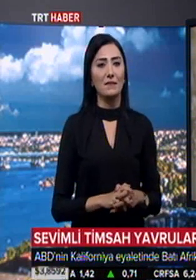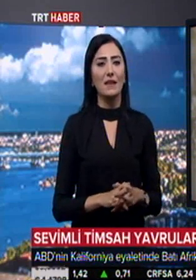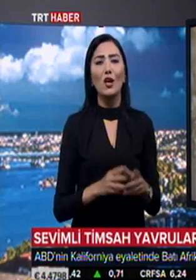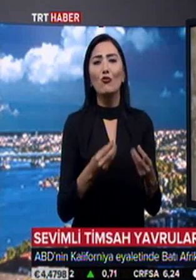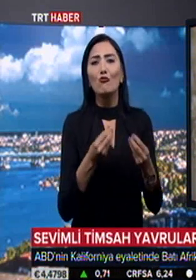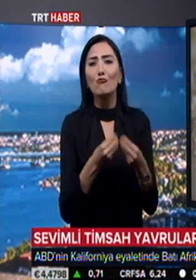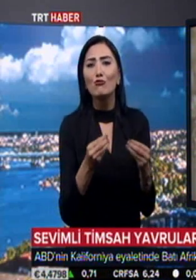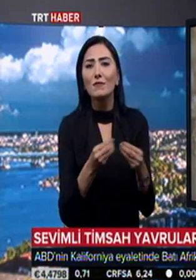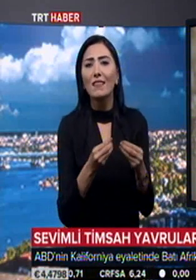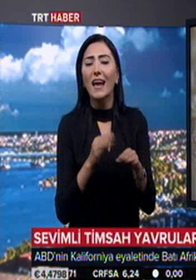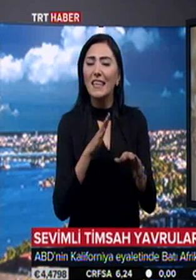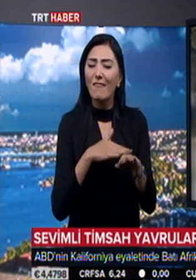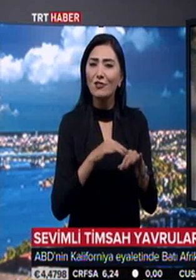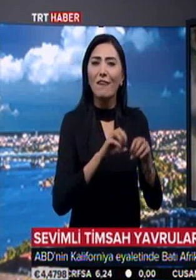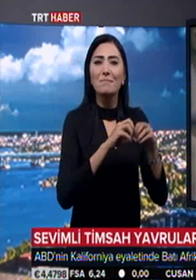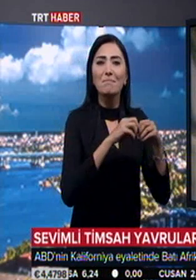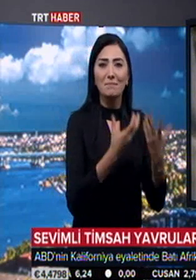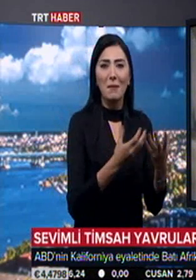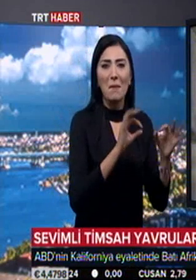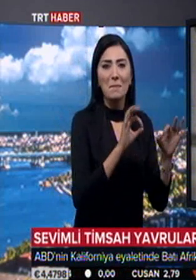Yumurtalar yavaş yavaş kırıldı.